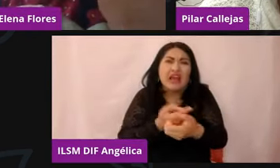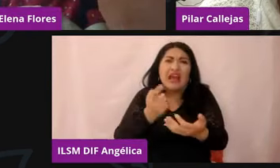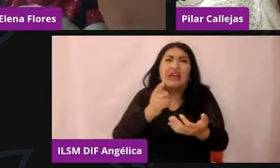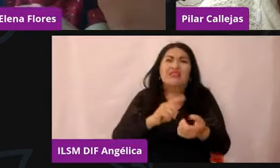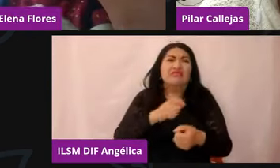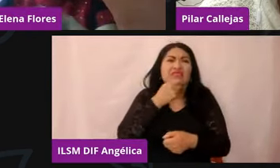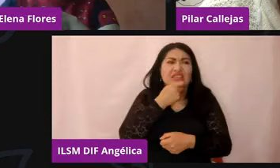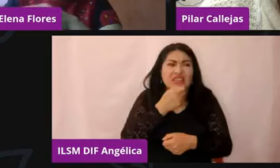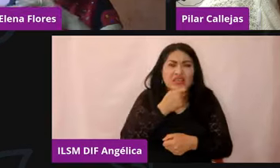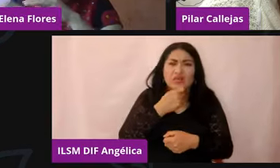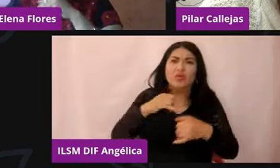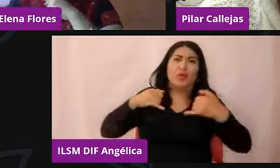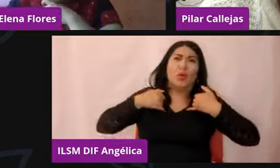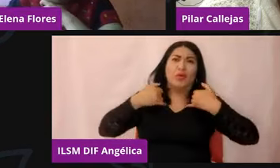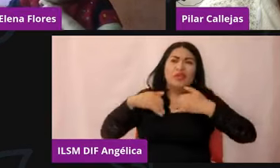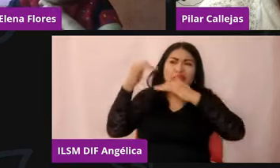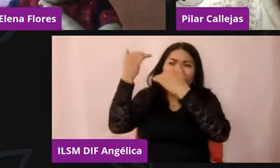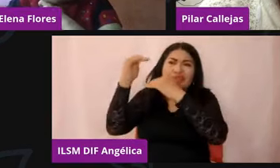jóvenes y adultos?